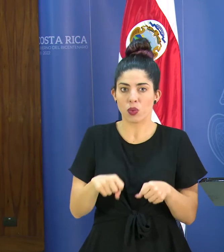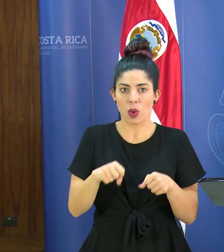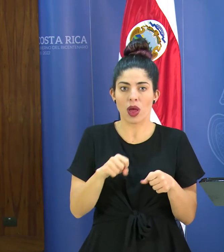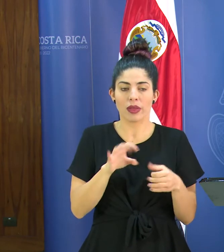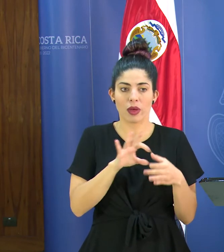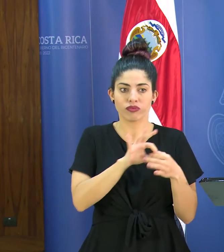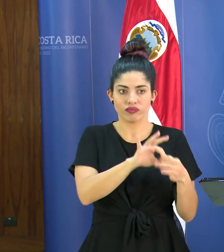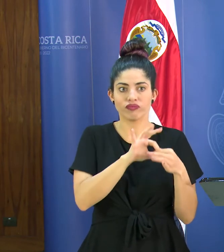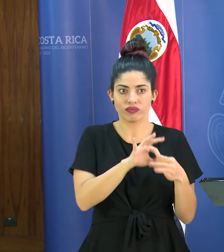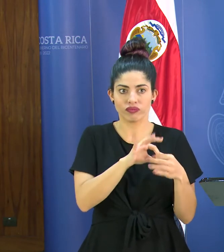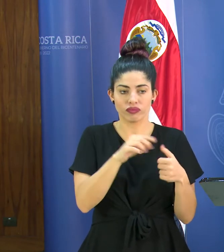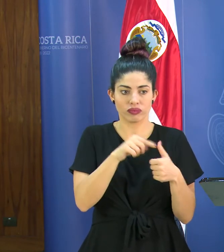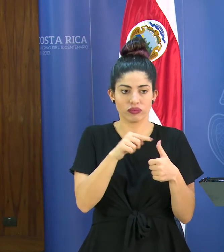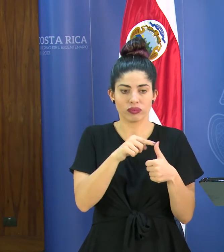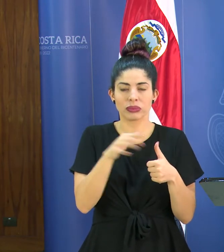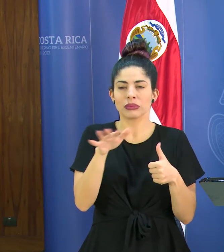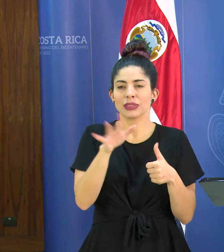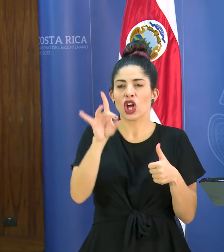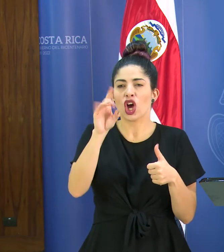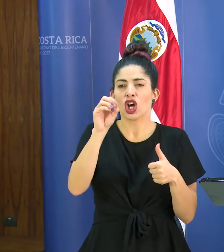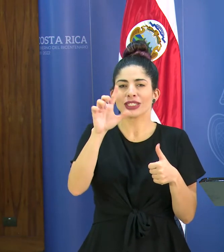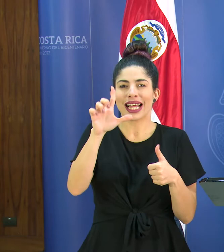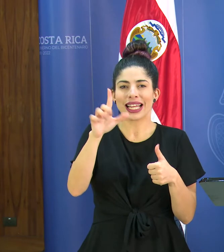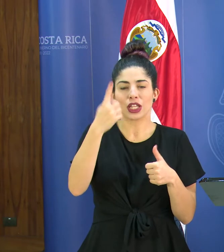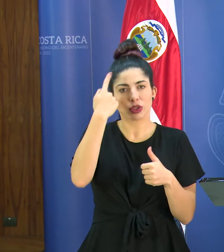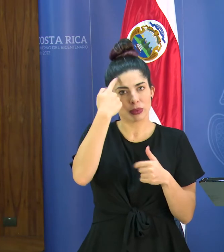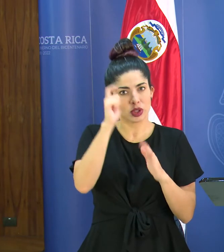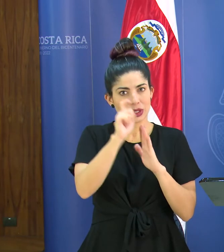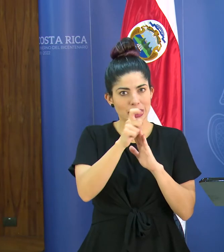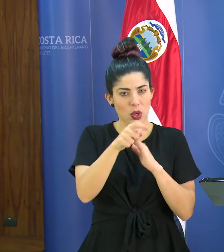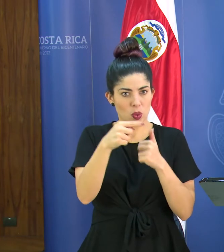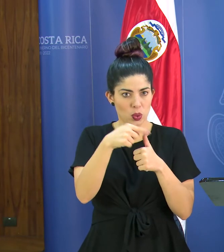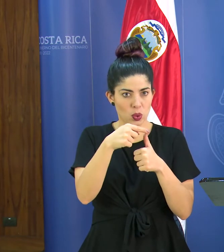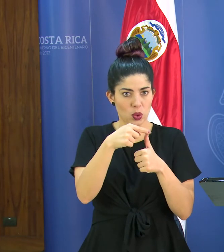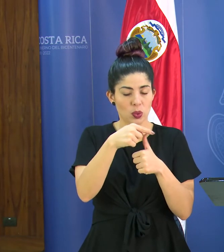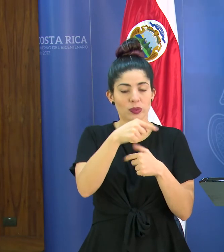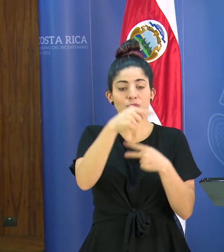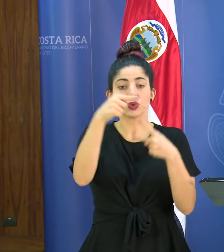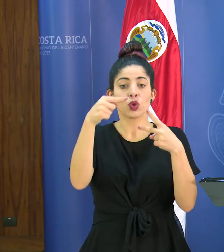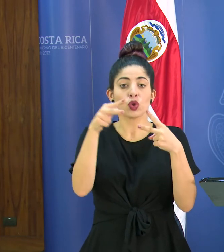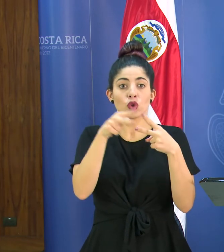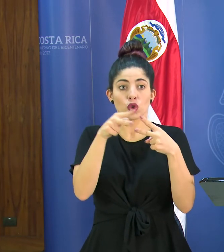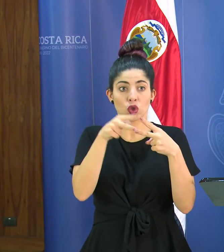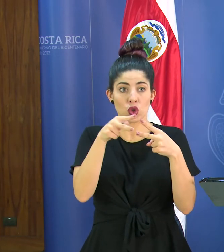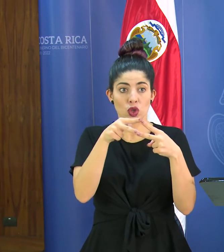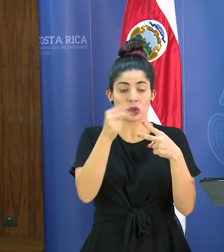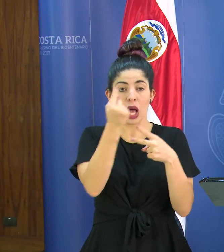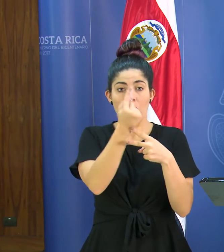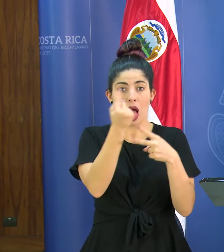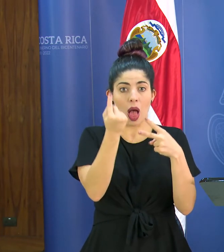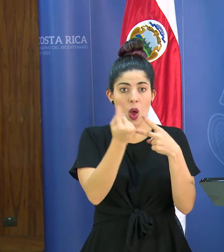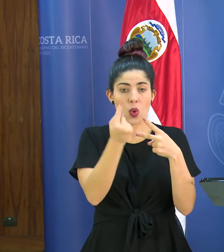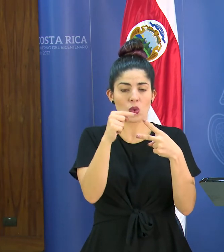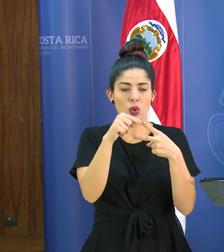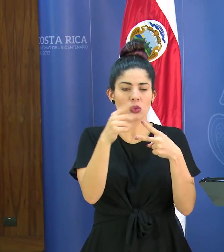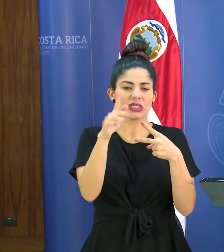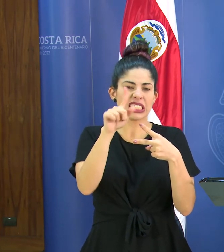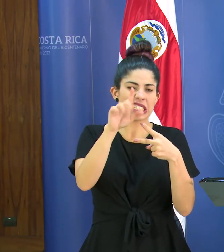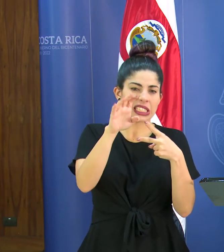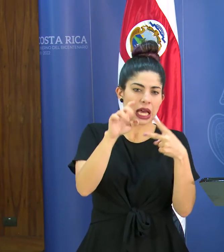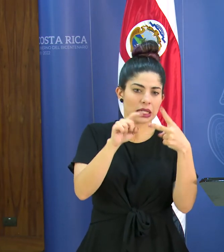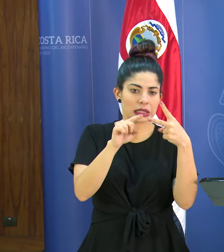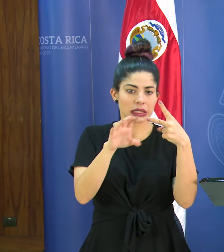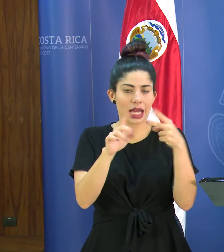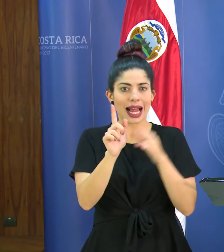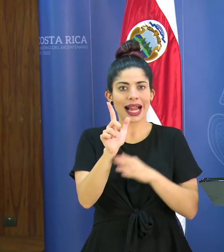conexión estamos hablando cerca de 80 litros por segundo luego tenemos otros dos pozos que cada uno anda cerca de 100